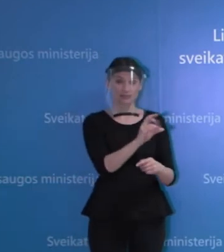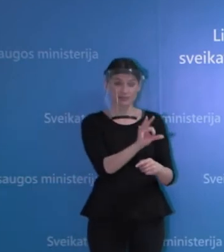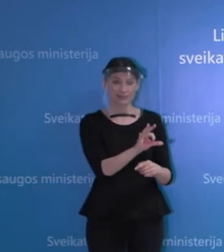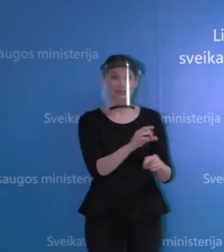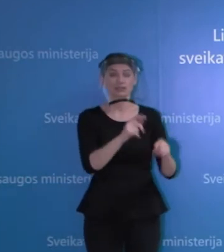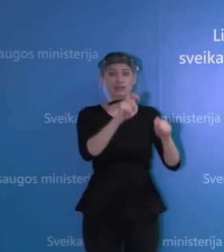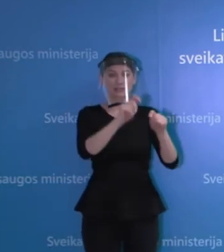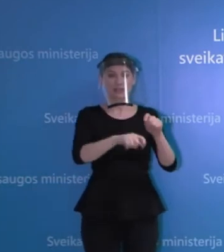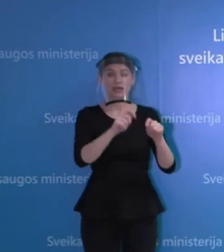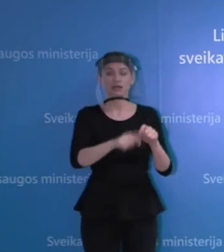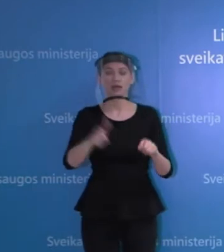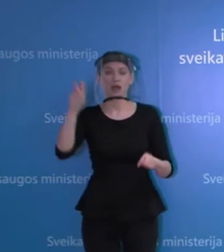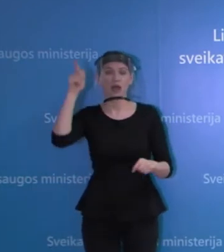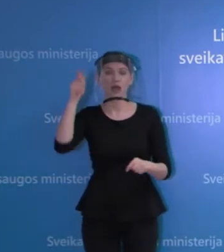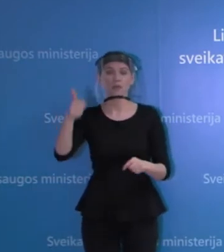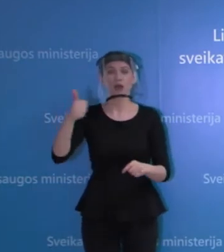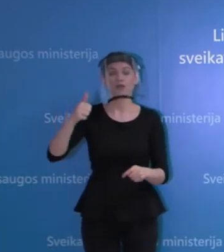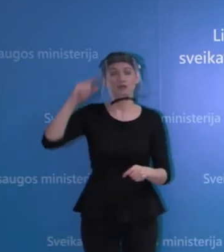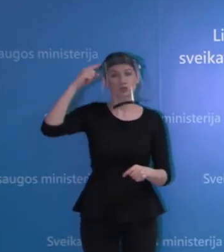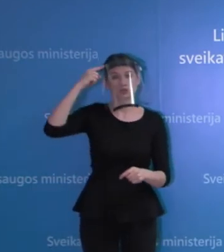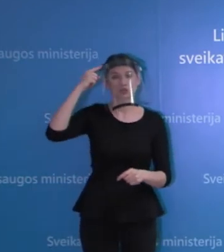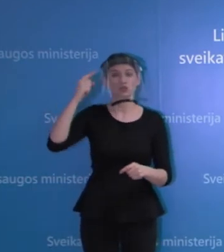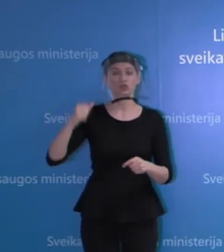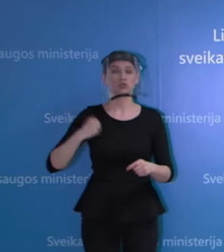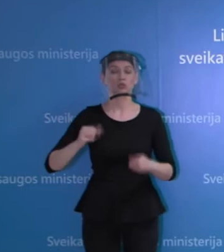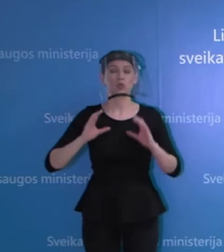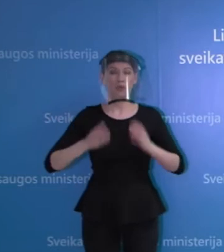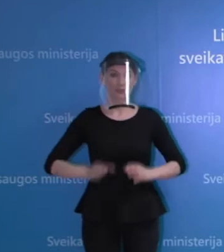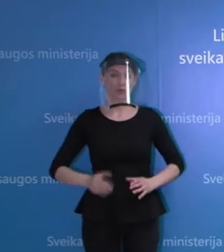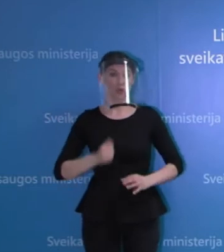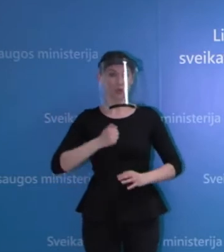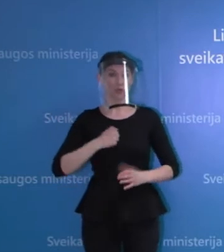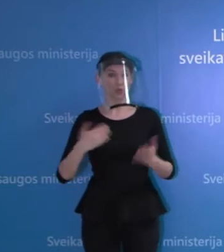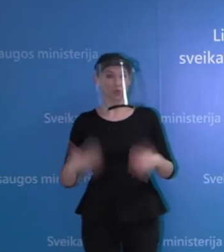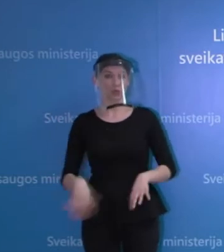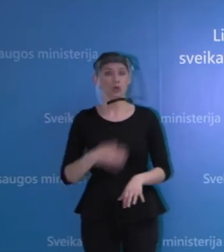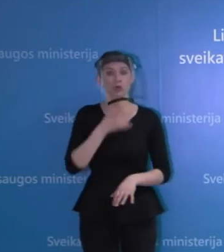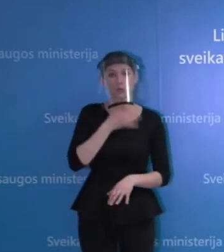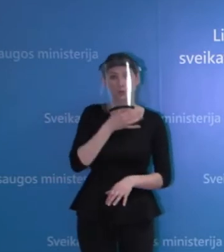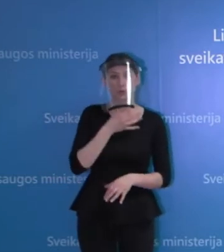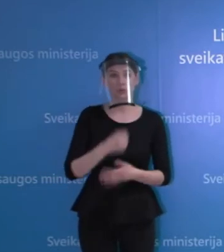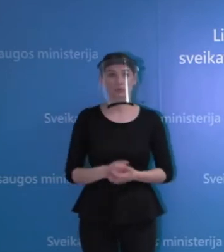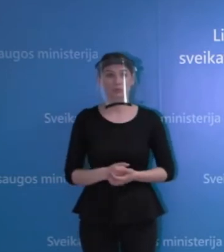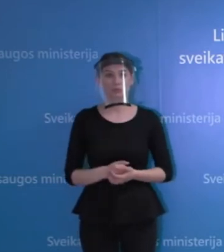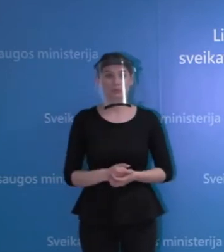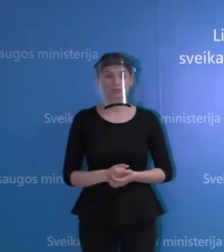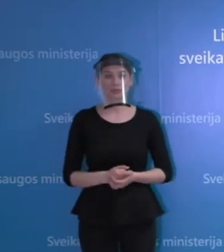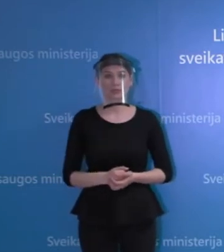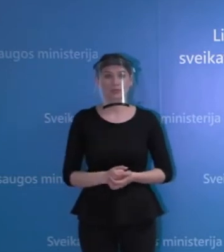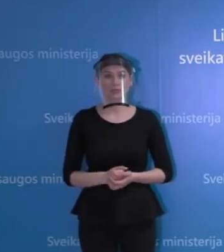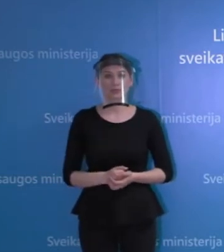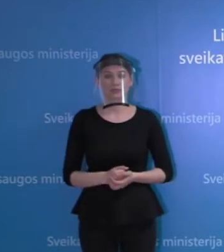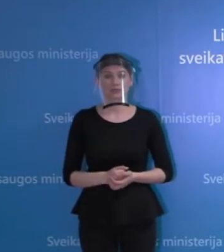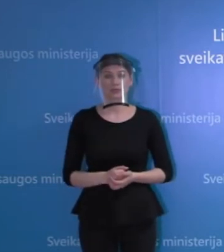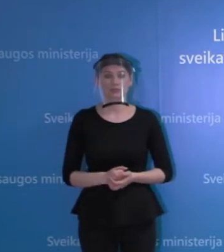Lietuvoje aiškintis, koks vis tik tai yra imuniteto susiformavimo laipsnis. Ir nors dar neturim aiškių